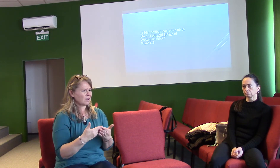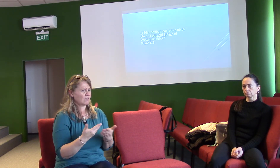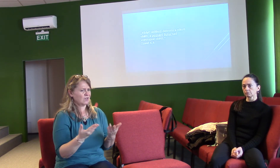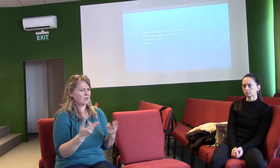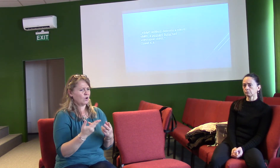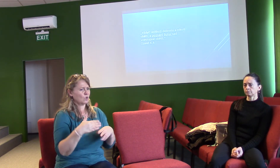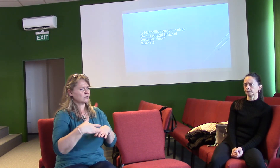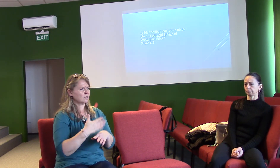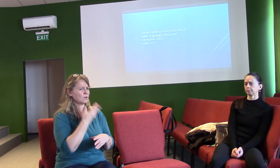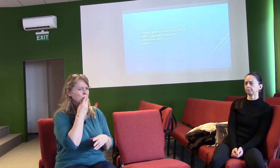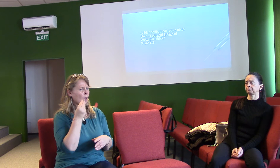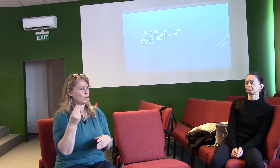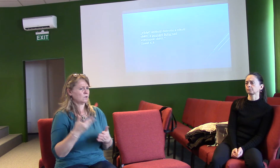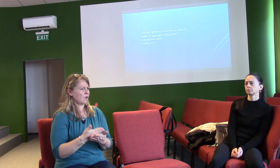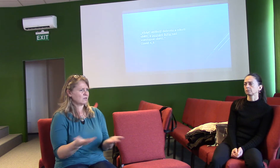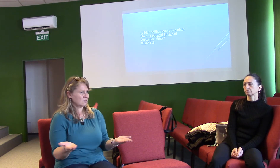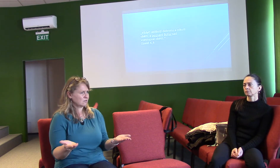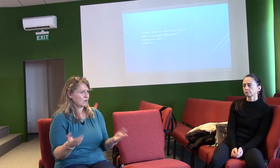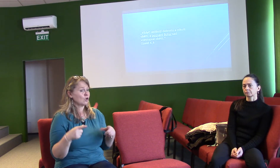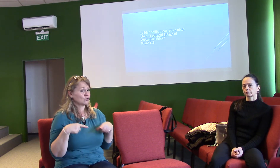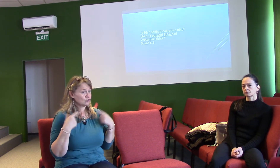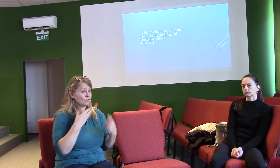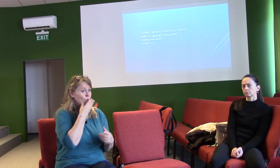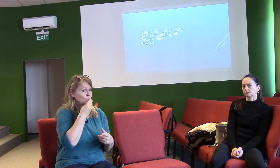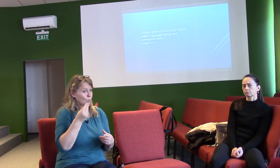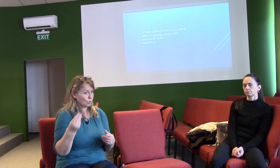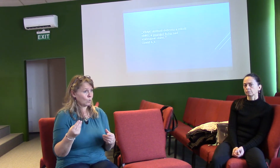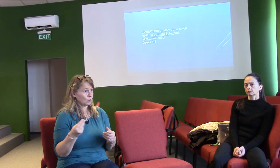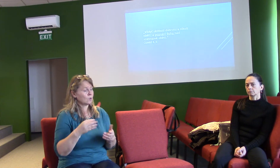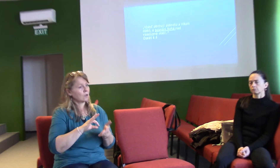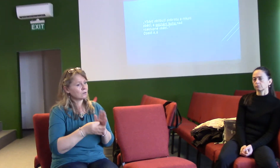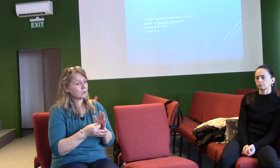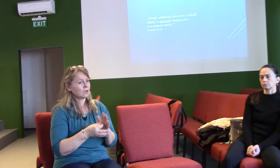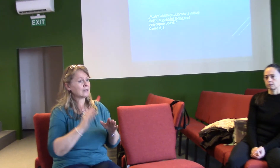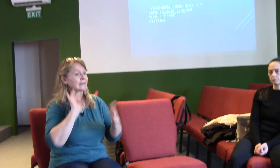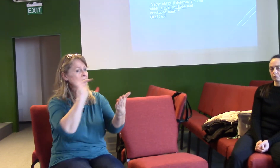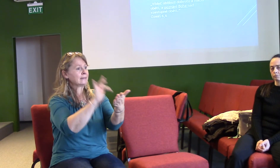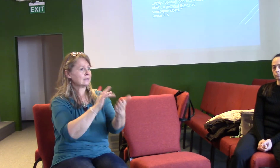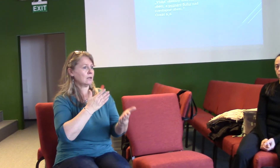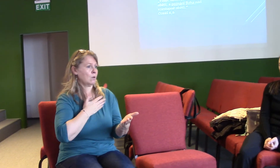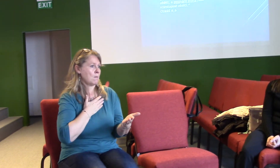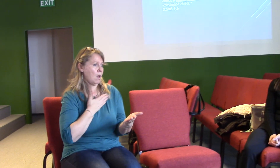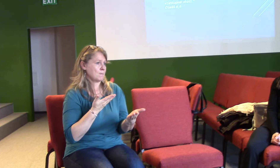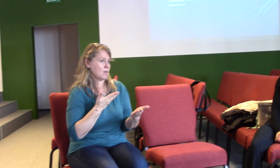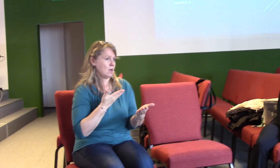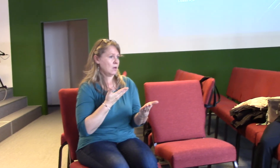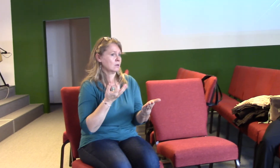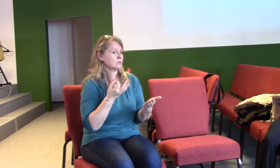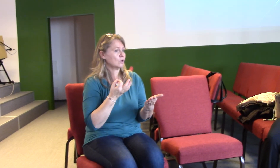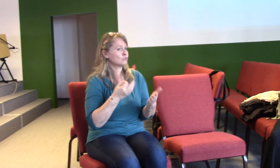Život stojí za to žít jen tehdy, když máme dostatečně velký cíl, něco, co nás přesahuje, co přitáhne